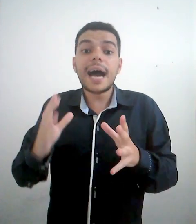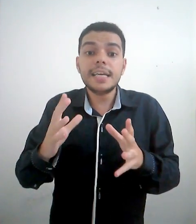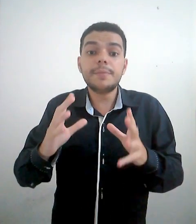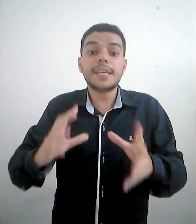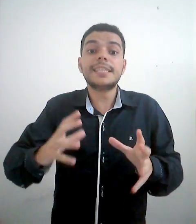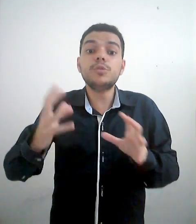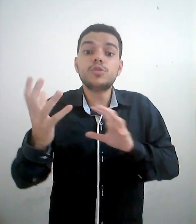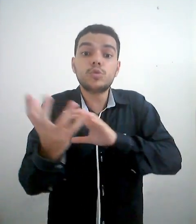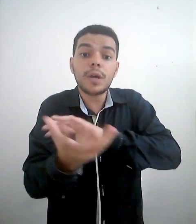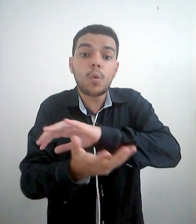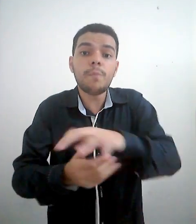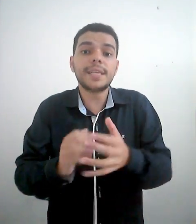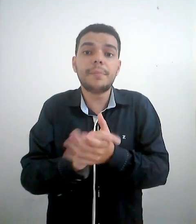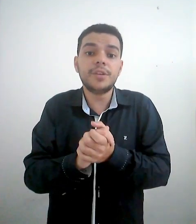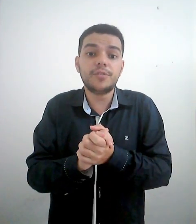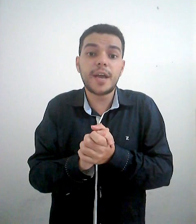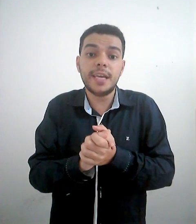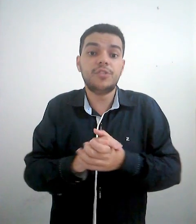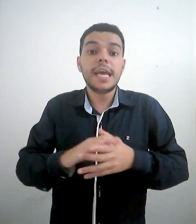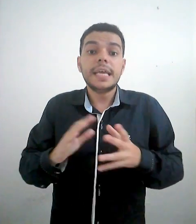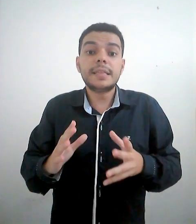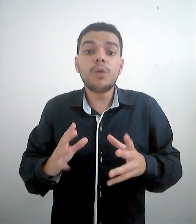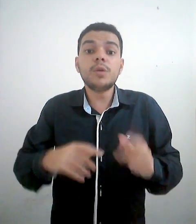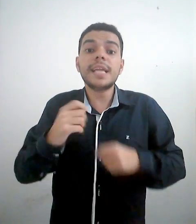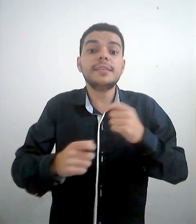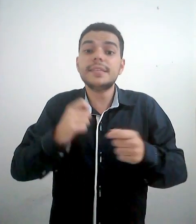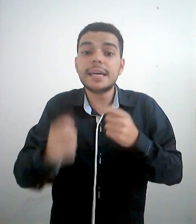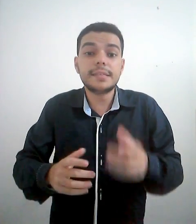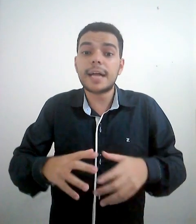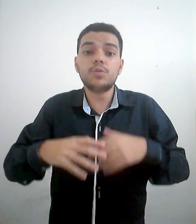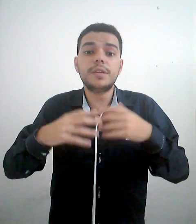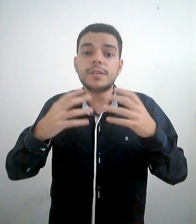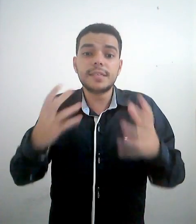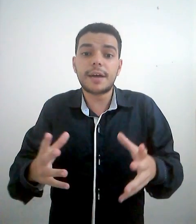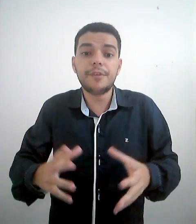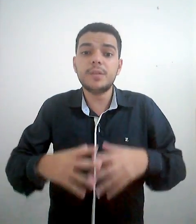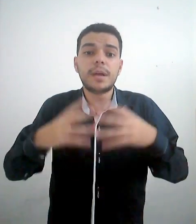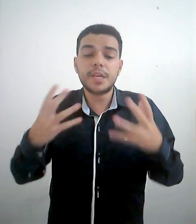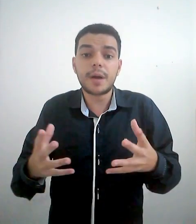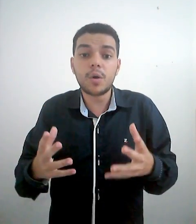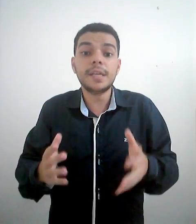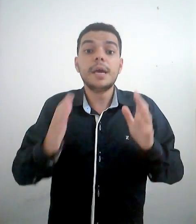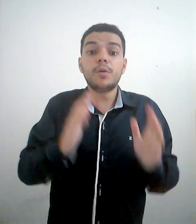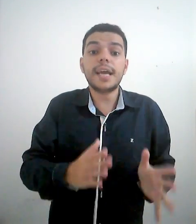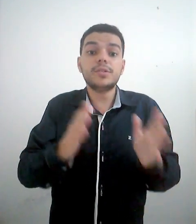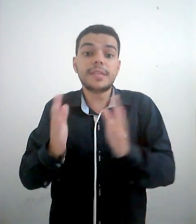A libras tem uma estrutura completamente diferente. Então, não tente sinalizar tudo que você está vendo na mesma ordem, porque isso está